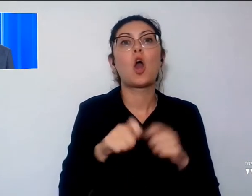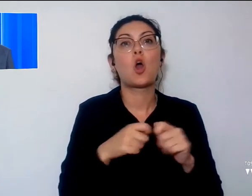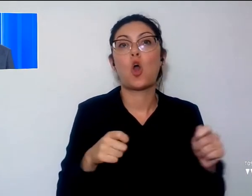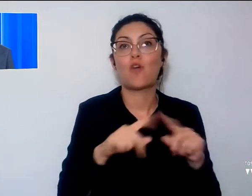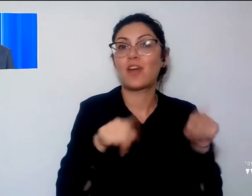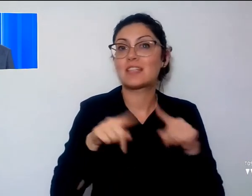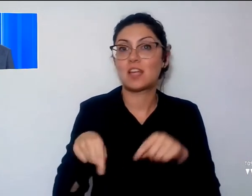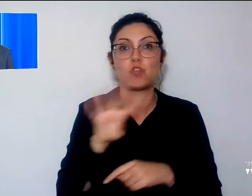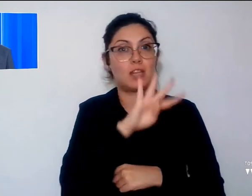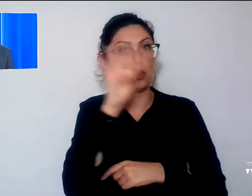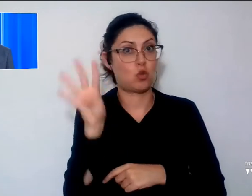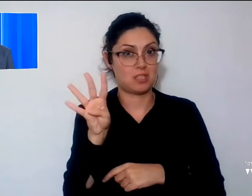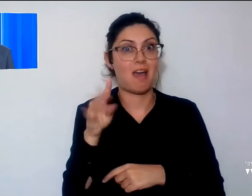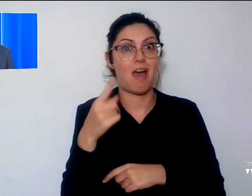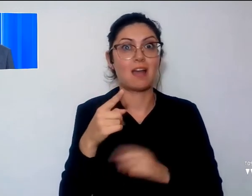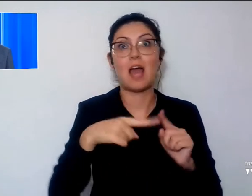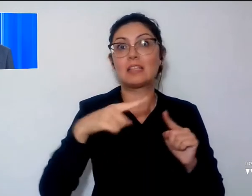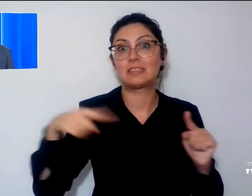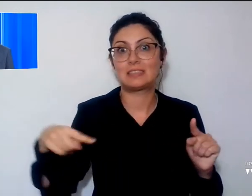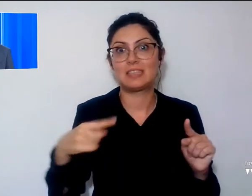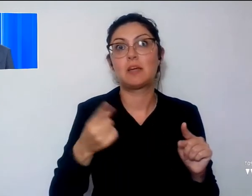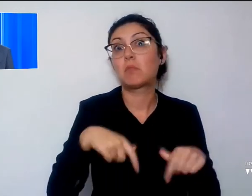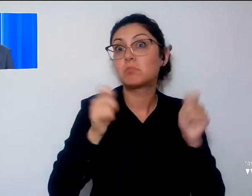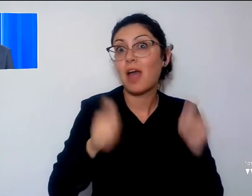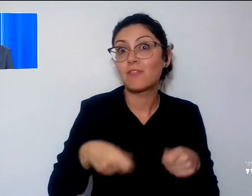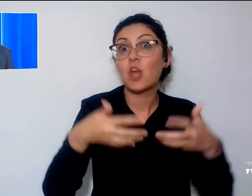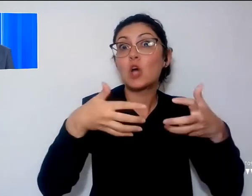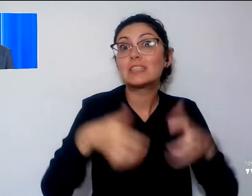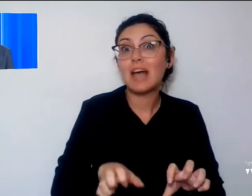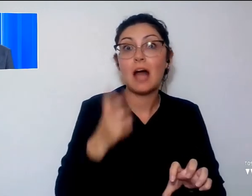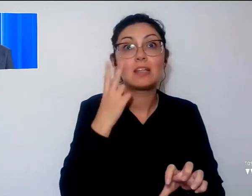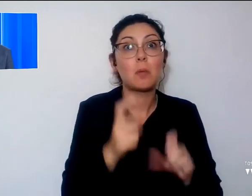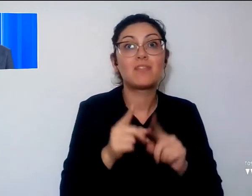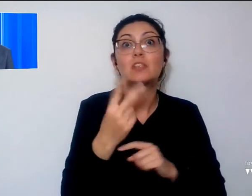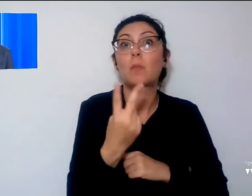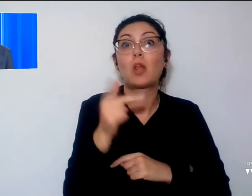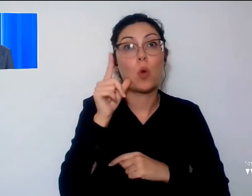in vista dell'avvio dei saldi previsto per il prossimo 2 di luglio.